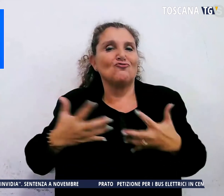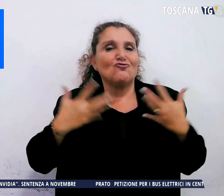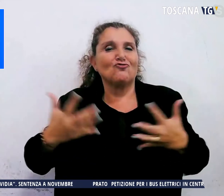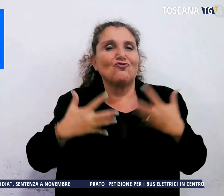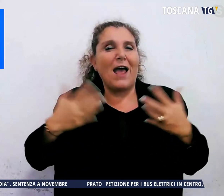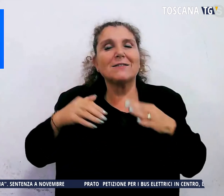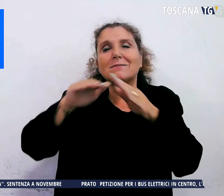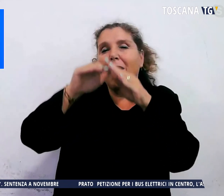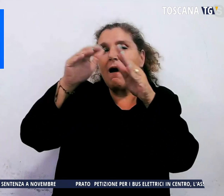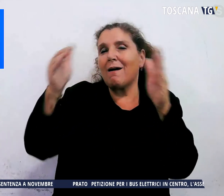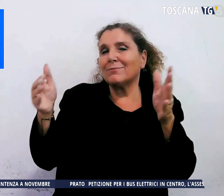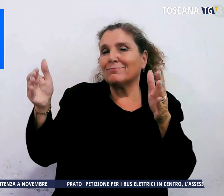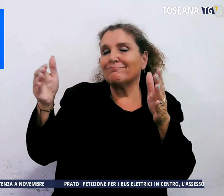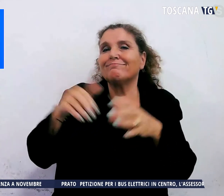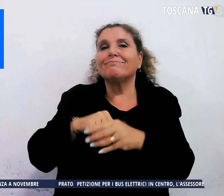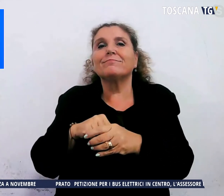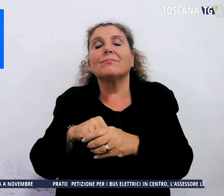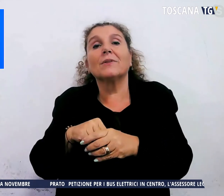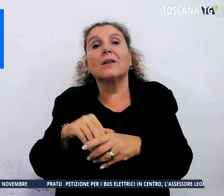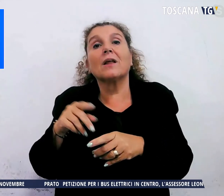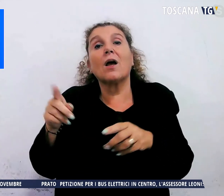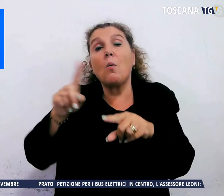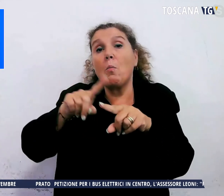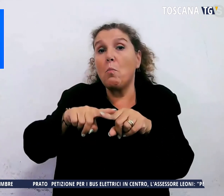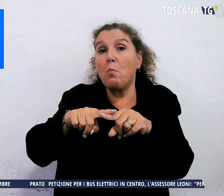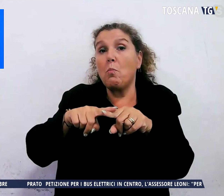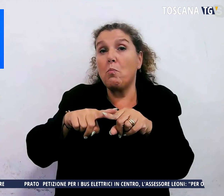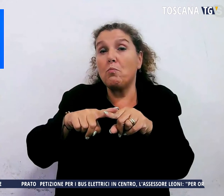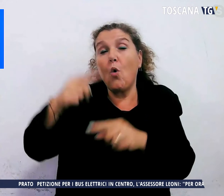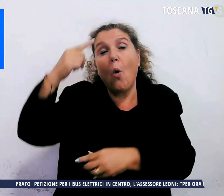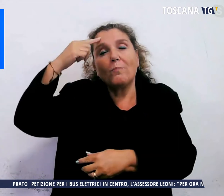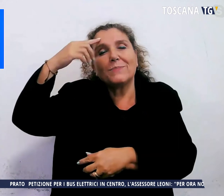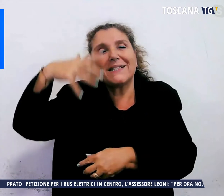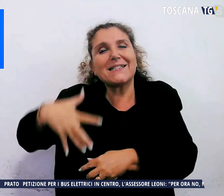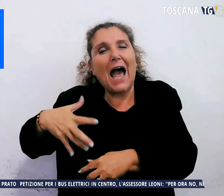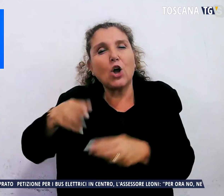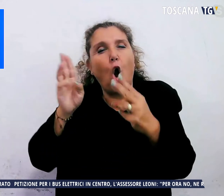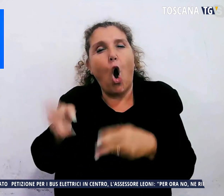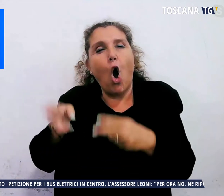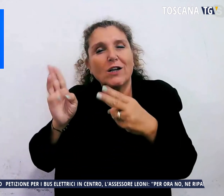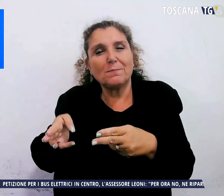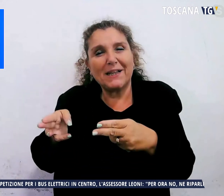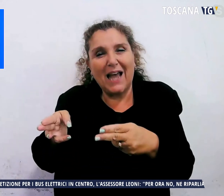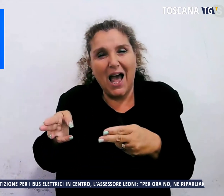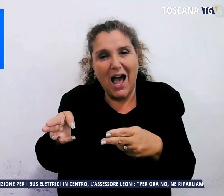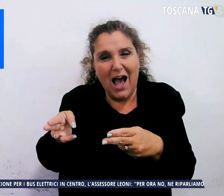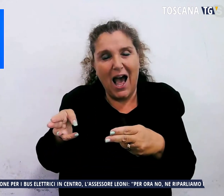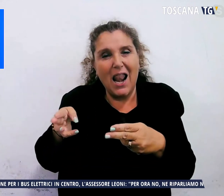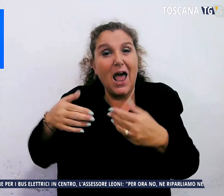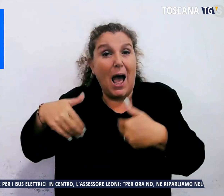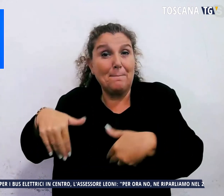c'è anche lo Psycho Hospital, cioè un ospedale psichiatrico abbandonato che